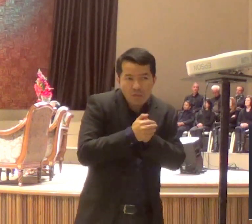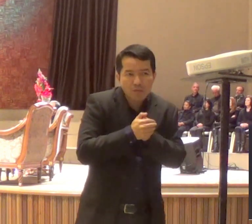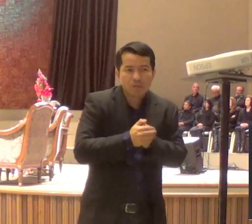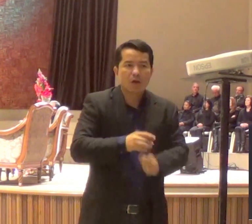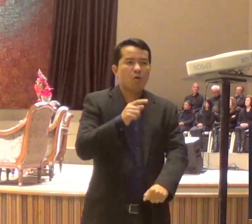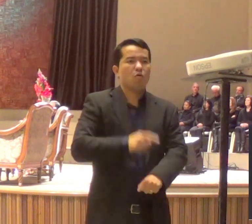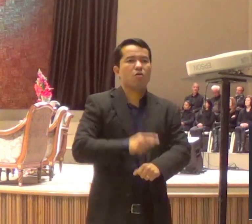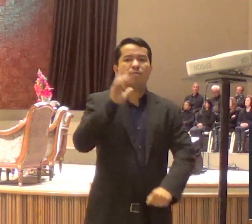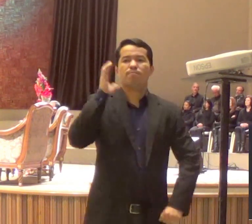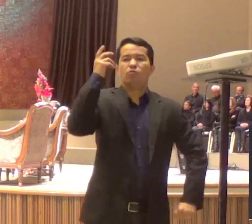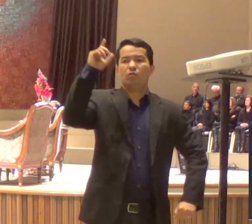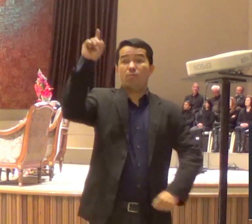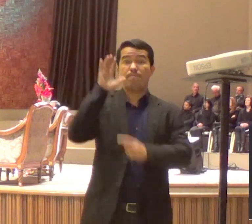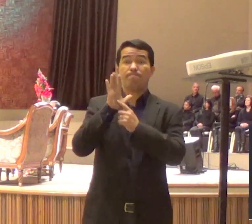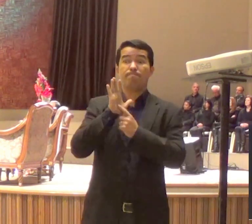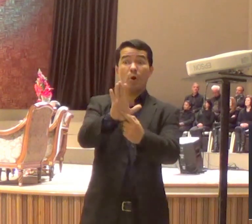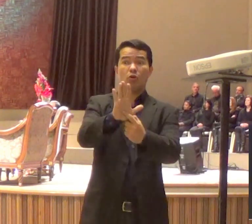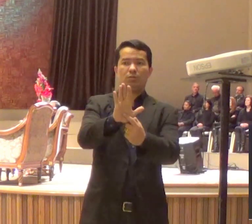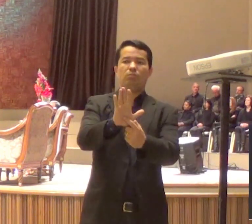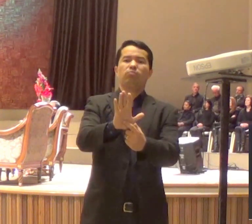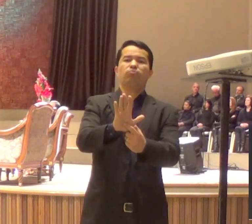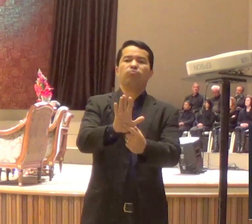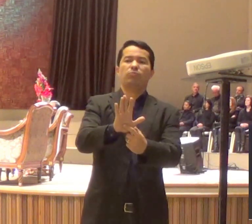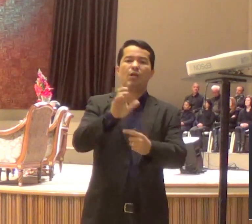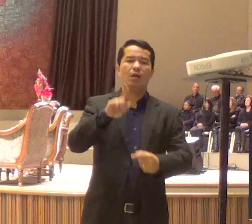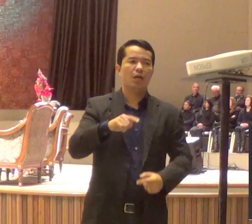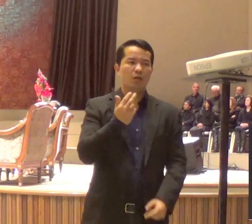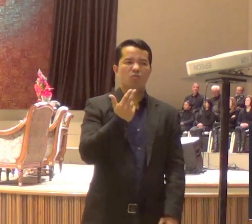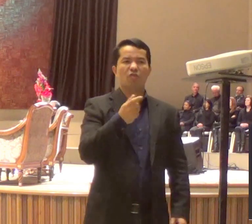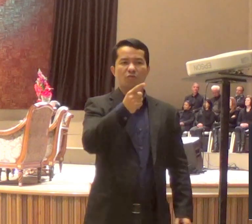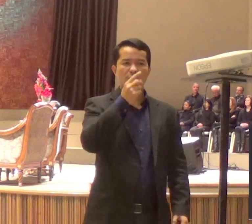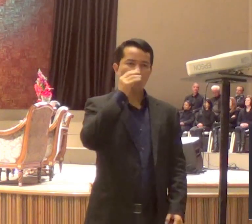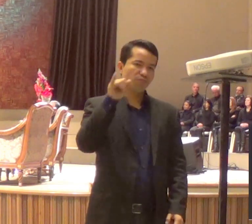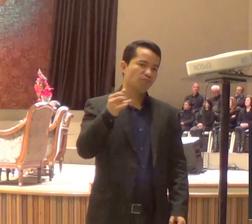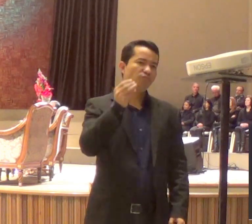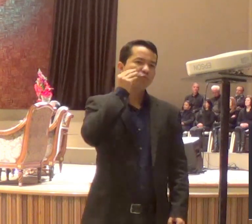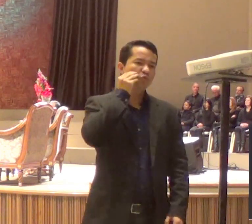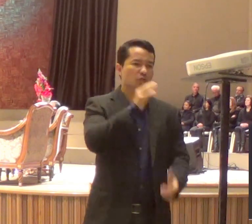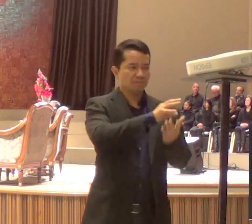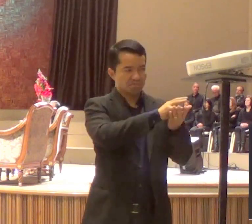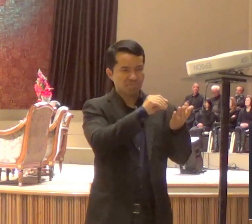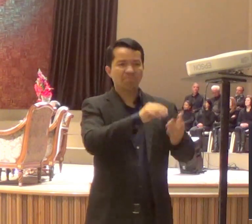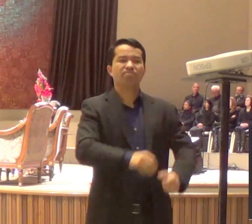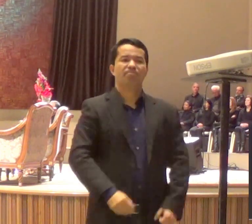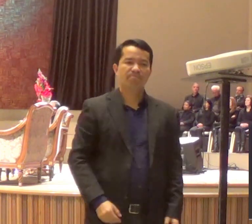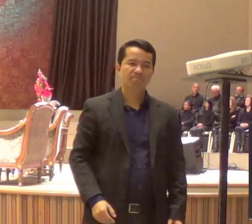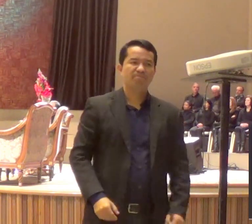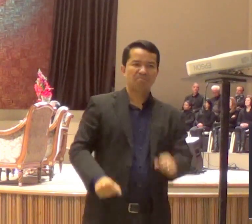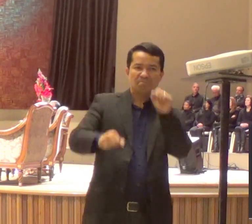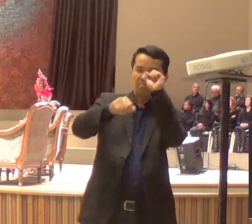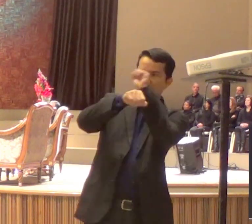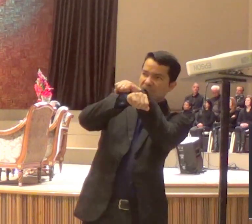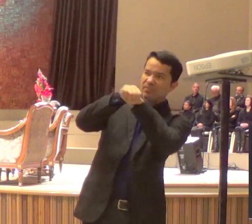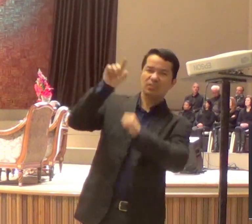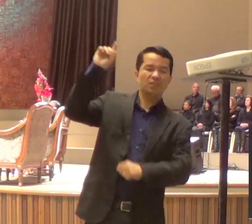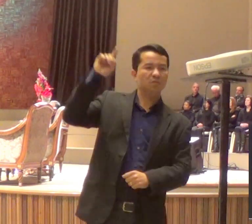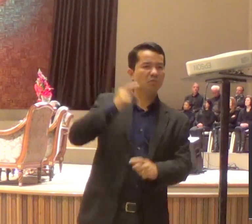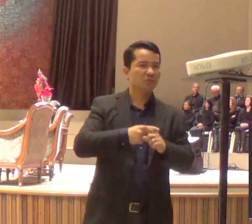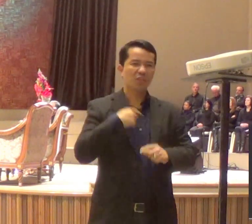Deus está olhando aquilo como uma traição do pacto, uma traição dos valores de fé, que ele um